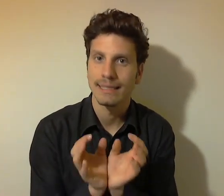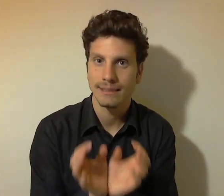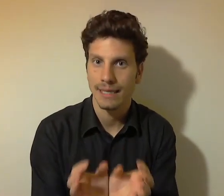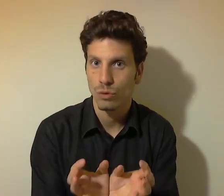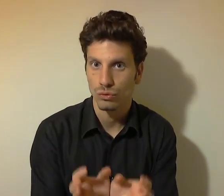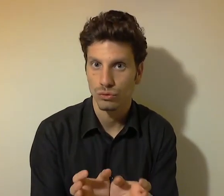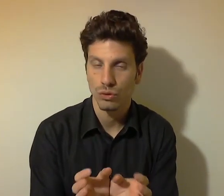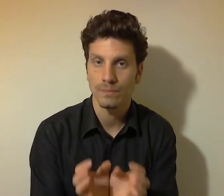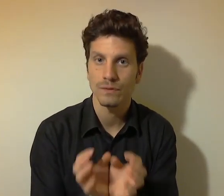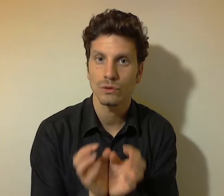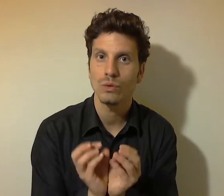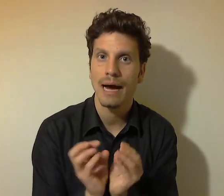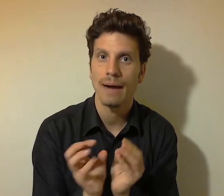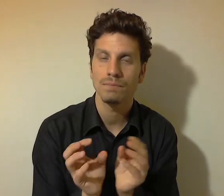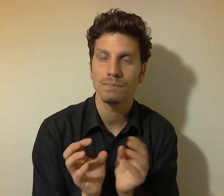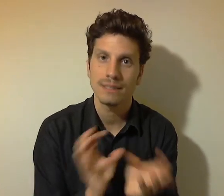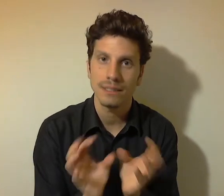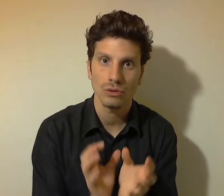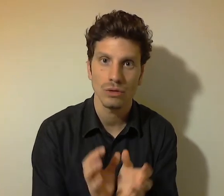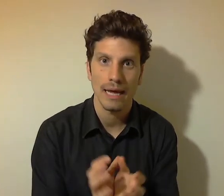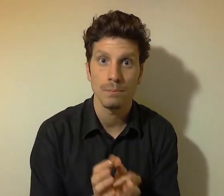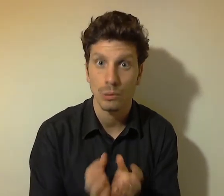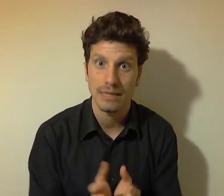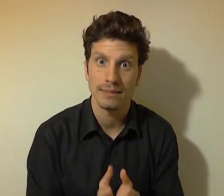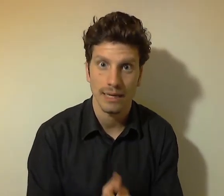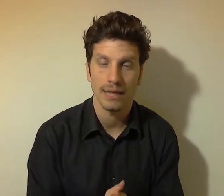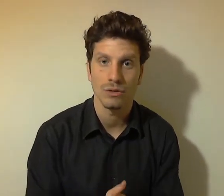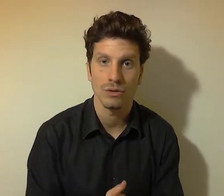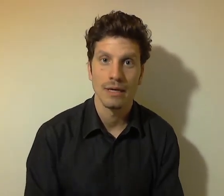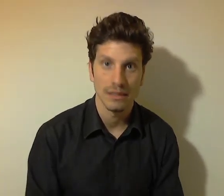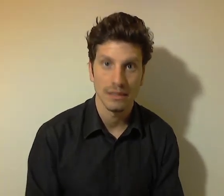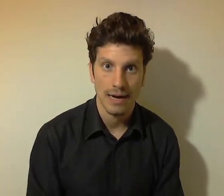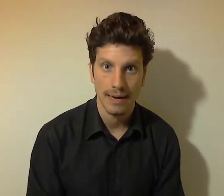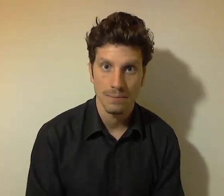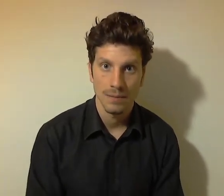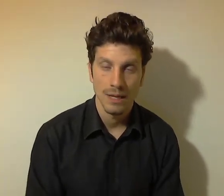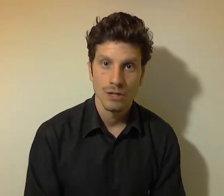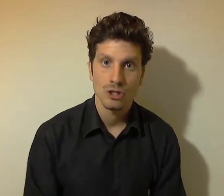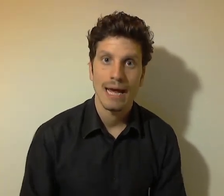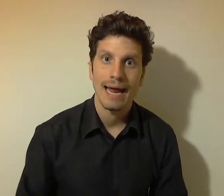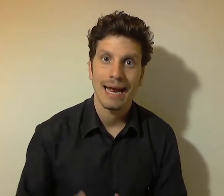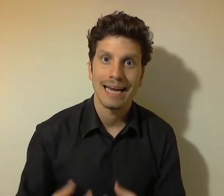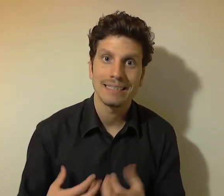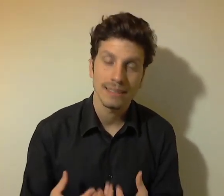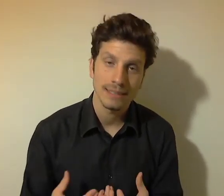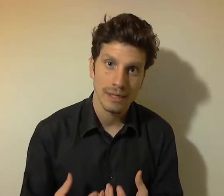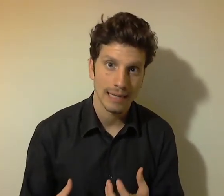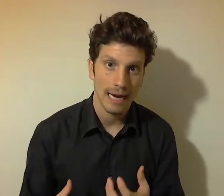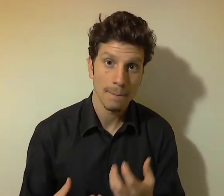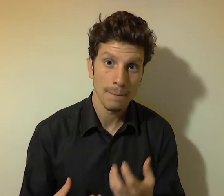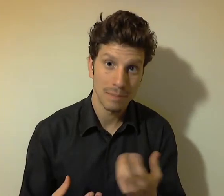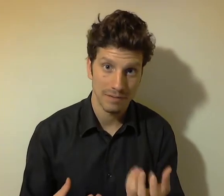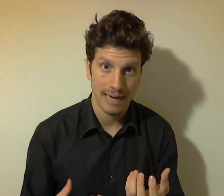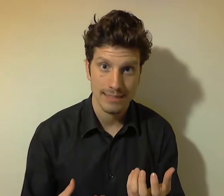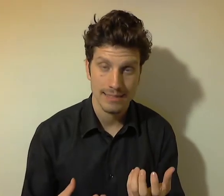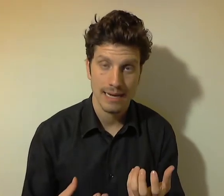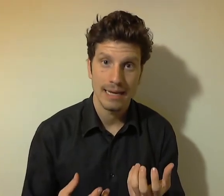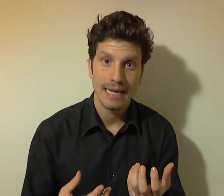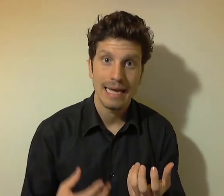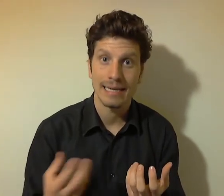secondo su una distinzione importante, credo, da fare, cioè la distinzione tra preferenze e